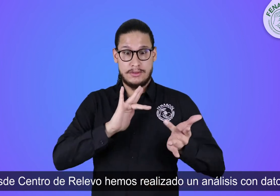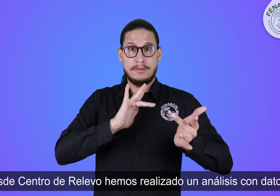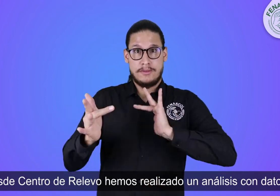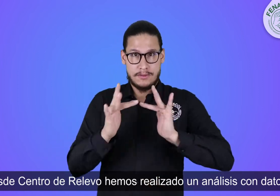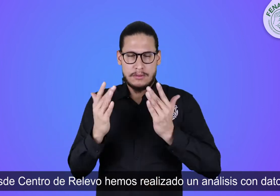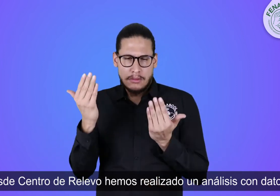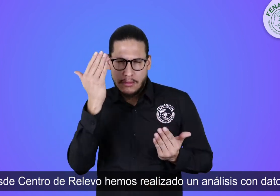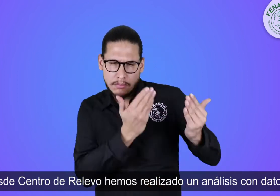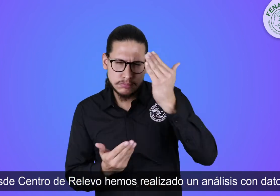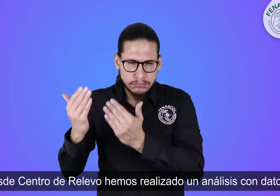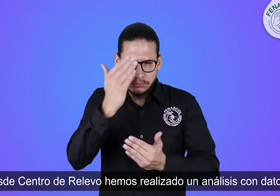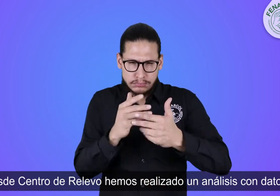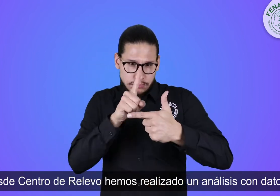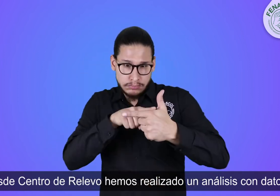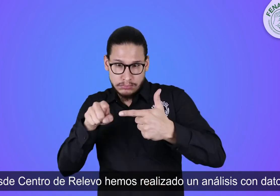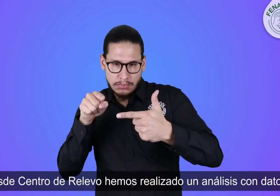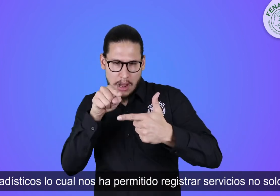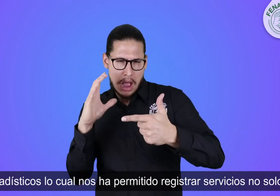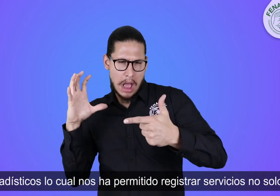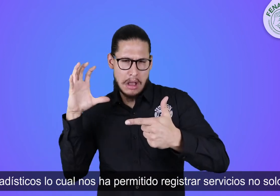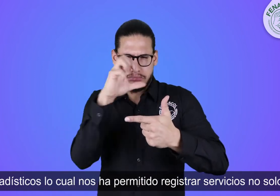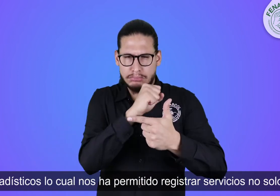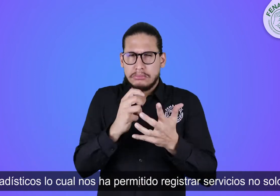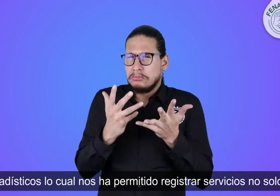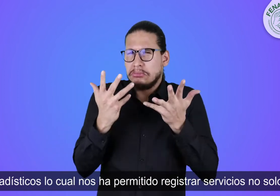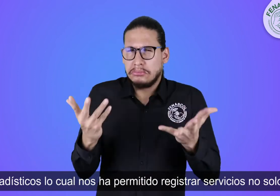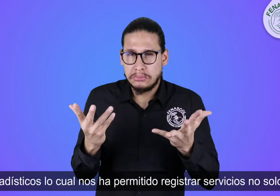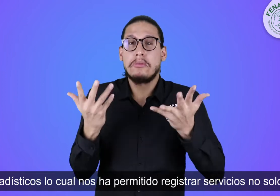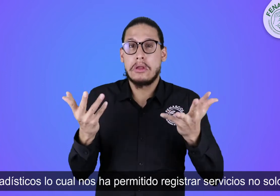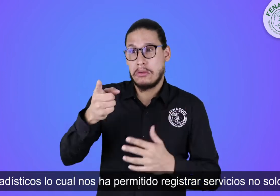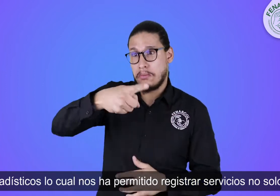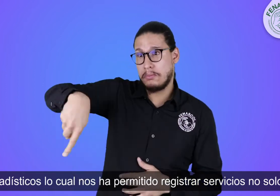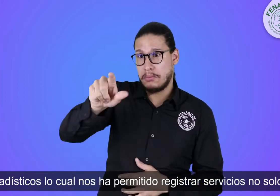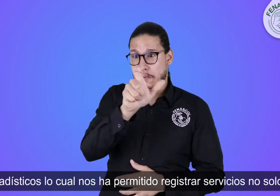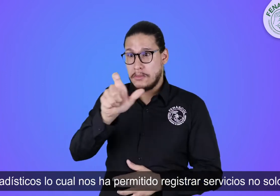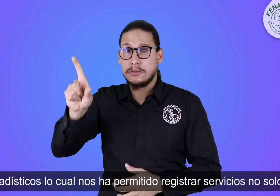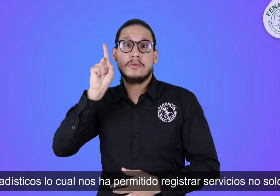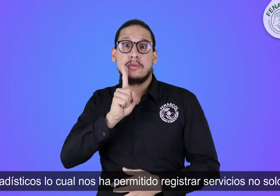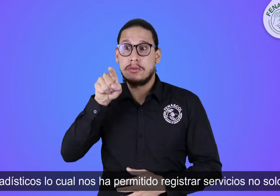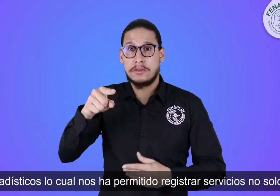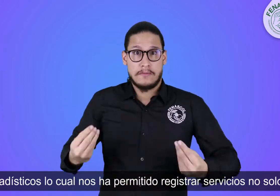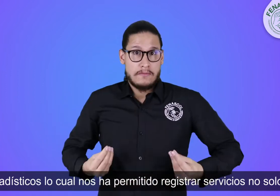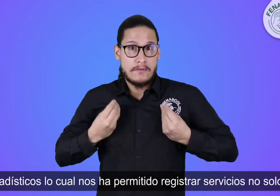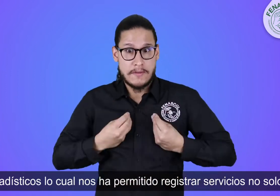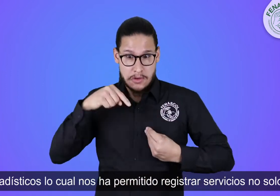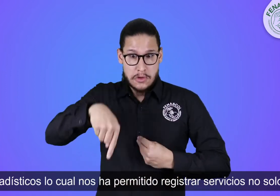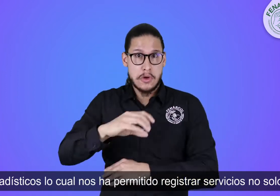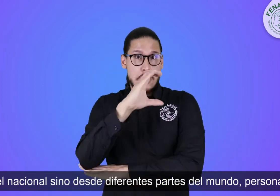Relevo hemos realizado un análisis con datos estadísticos lo cual nos ha permitido registrar servicios no solo a nivel nacional